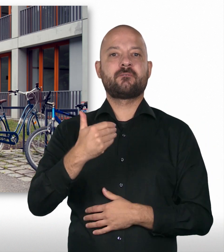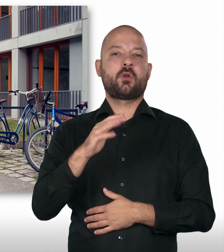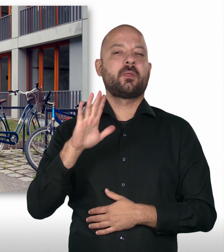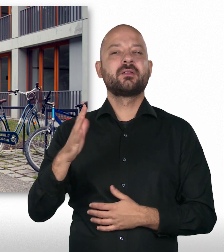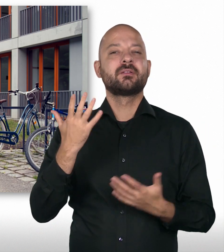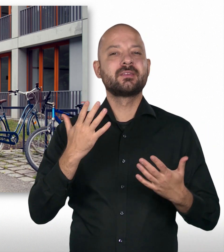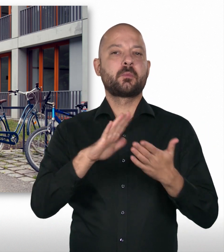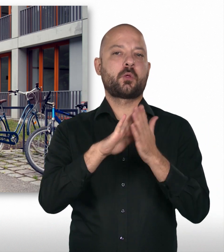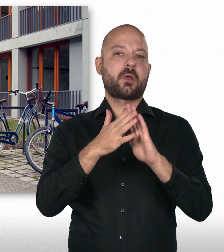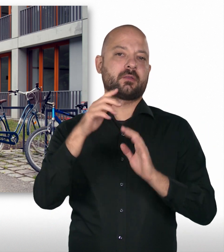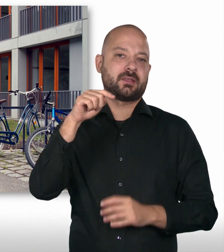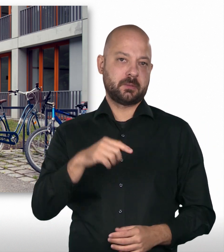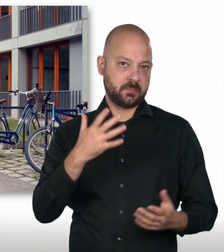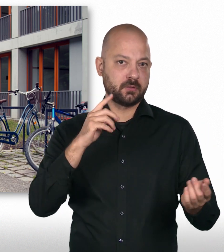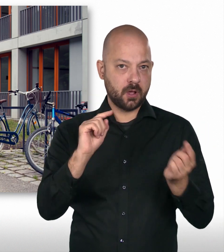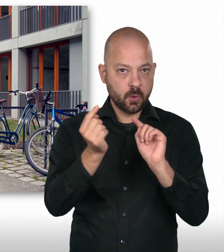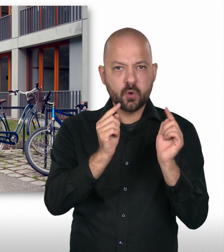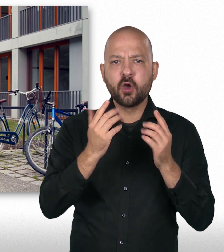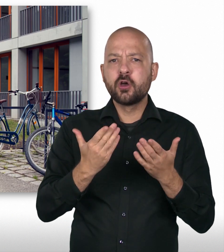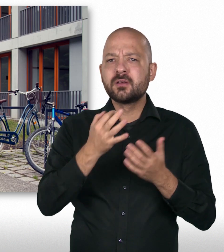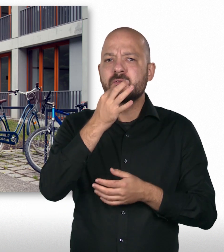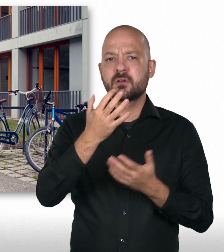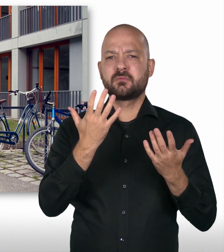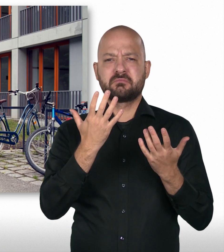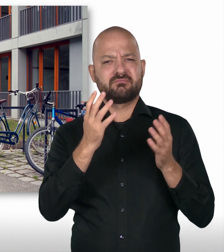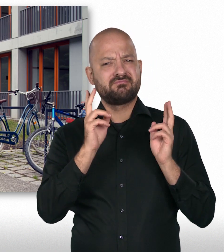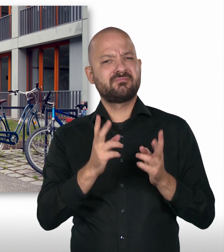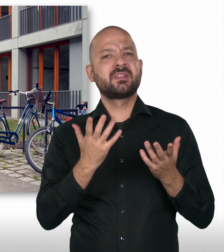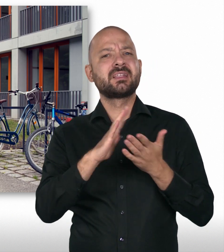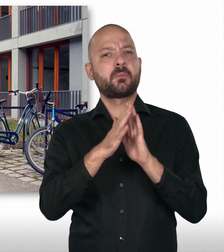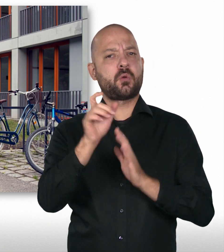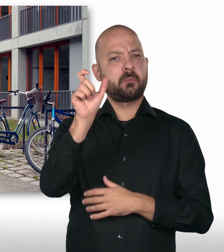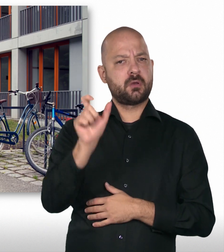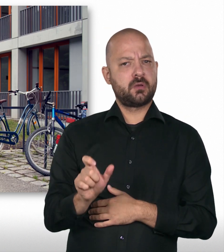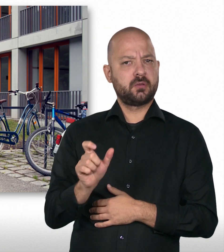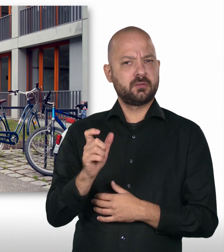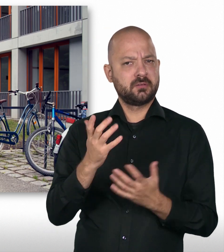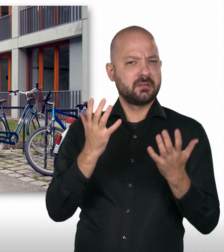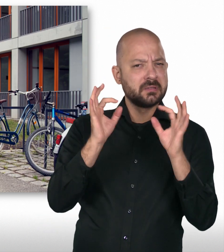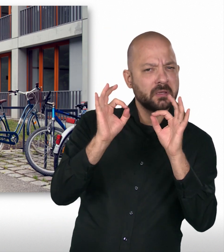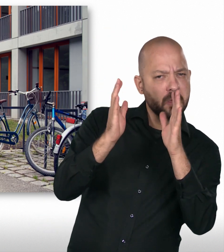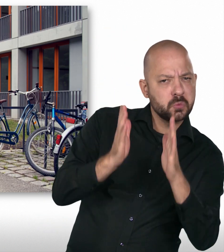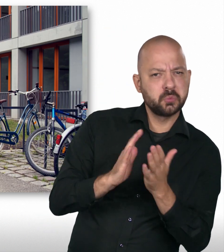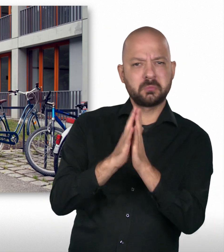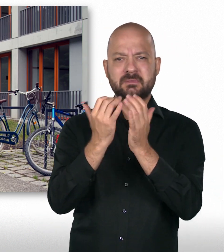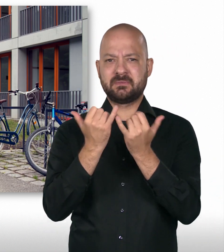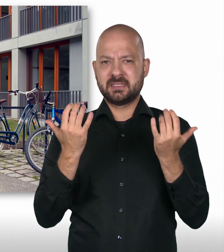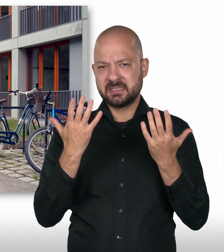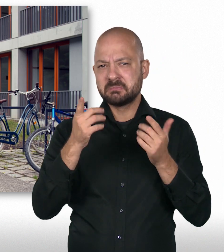Dialog. Die heutige Frage lautet, wie genau wird man eigentlich Diplomat? Ich weiß, dass alle drei bis vier Jahre Diplomaten in ein anderes Land ziehen